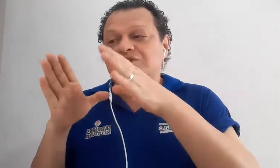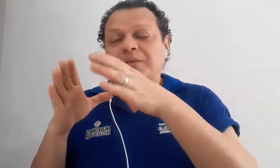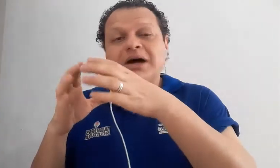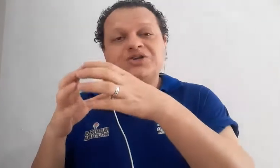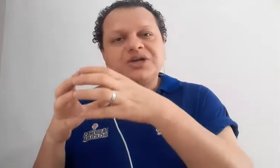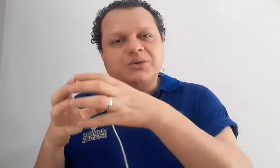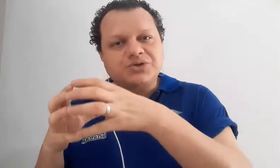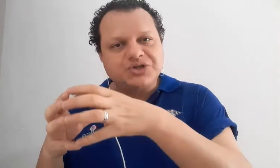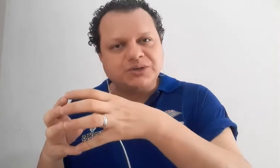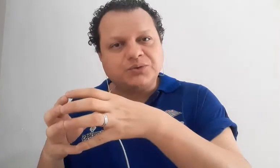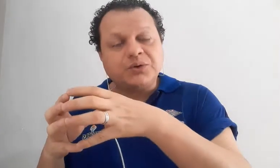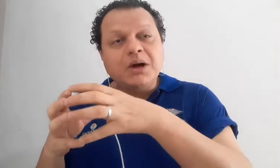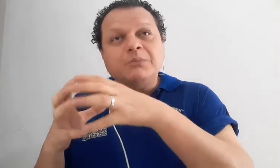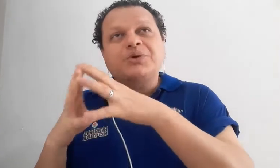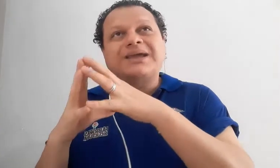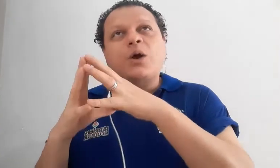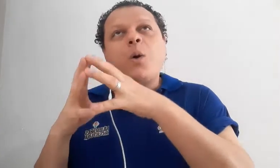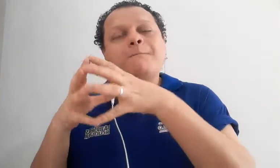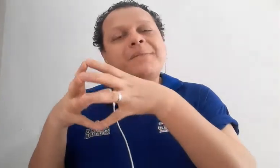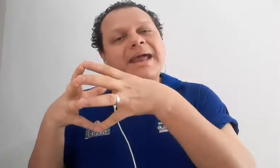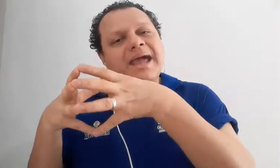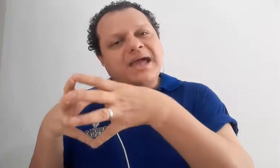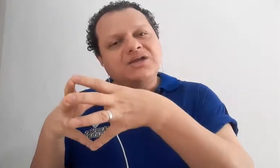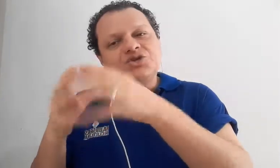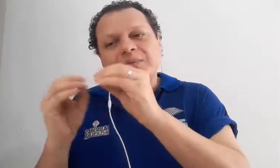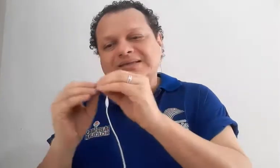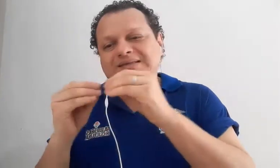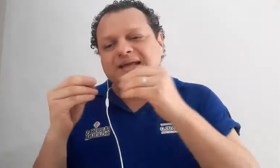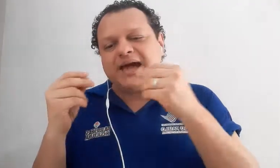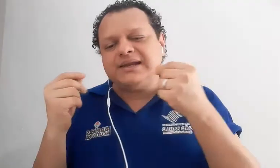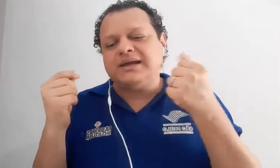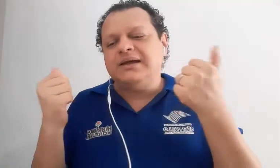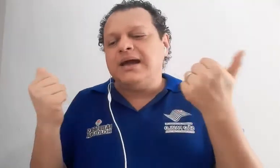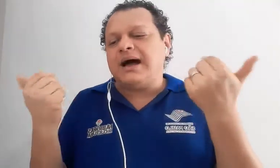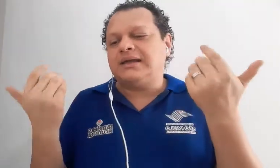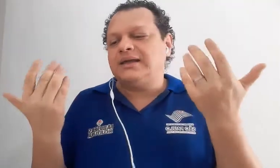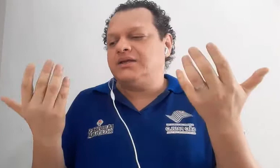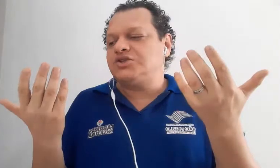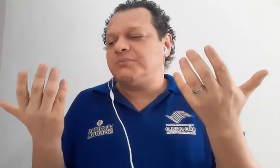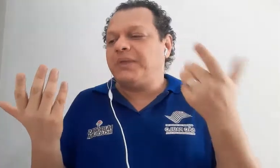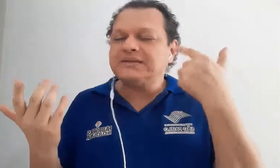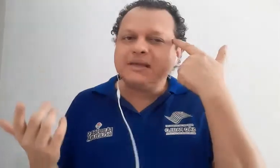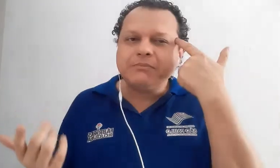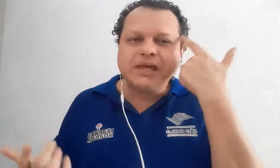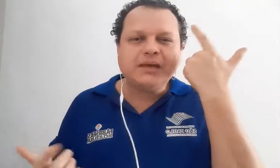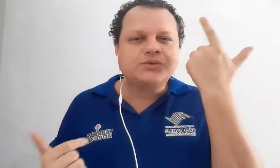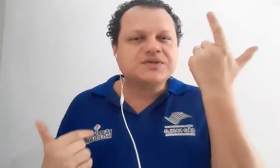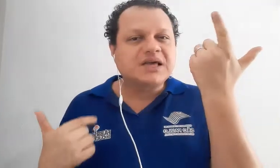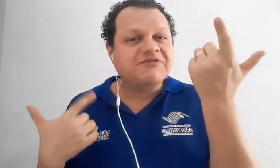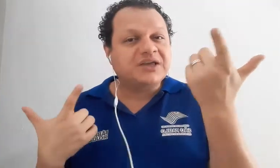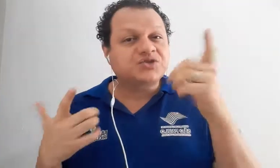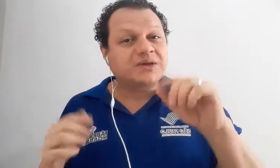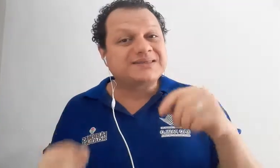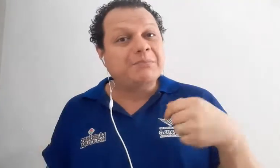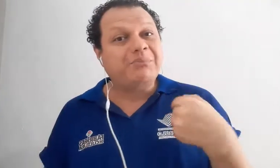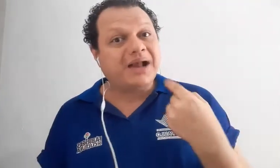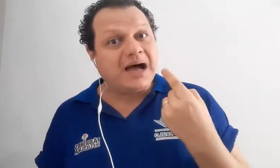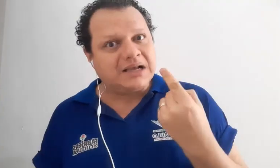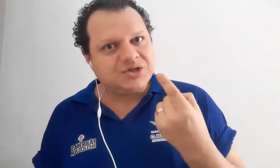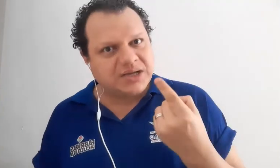chamar de erudito porque compreende uma série aqui de pensamentos, reflexões e práticas